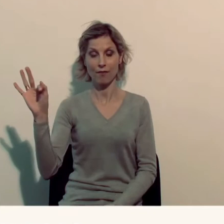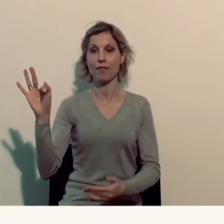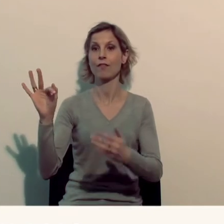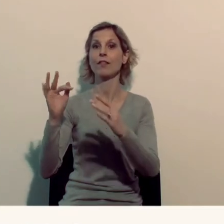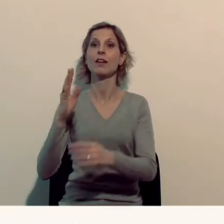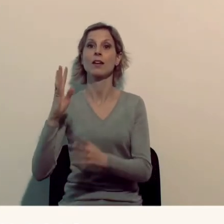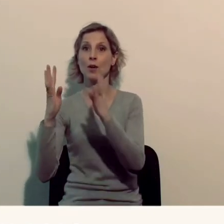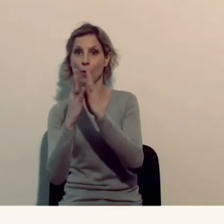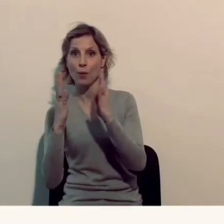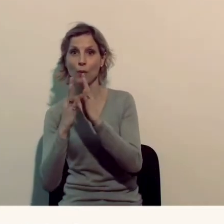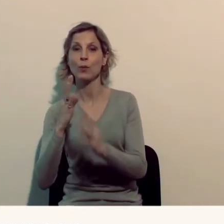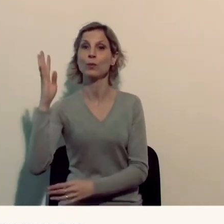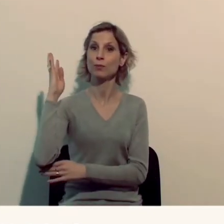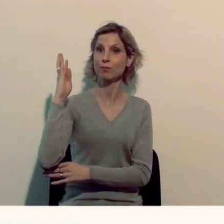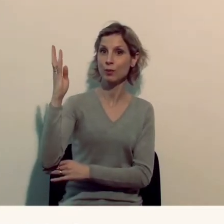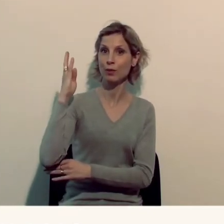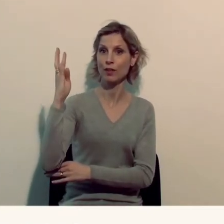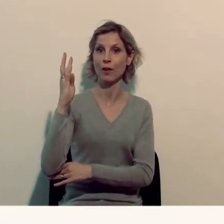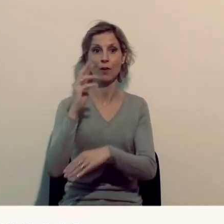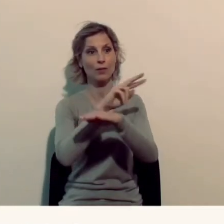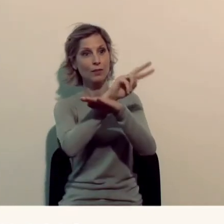Rencontres, conférences, visites d'expositions.